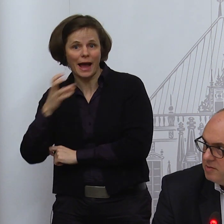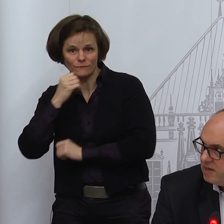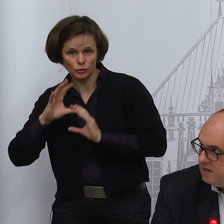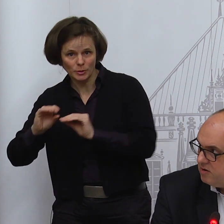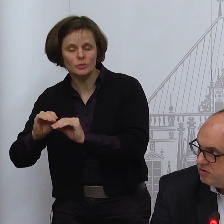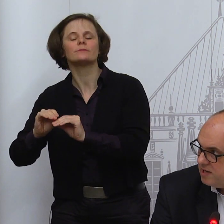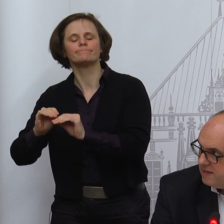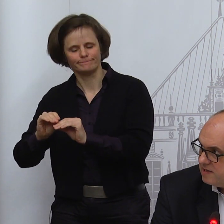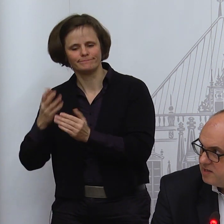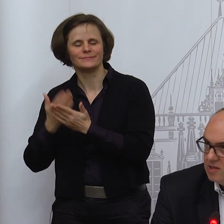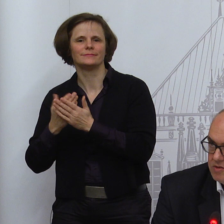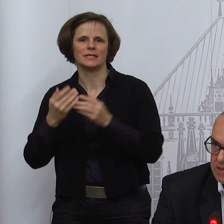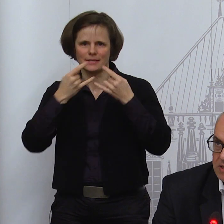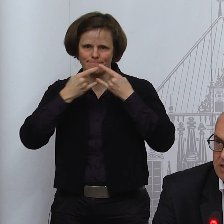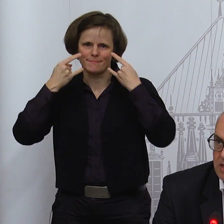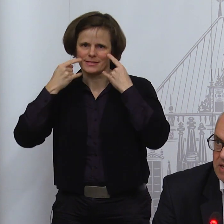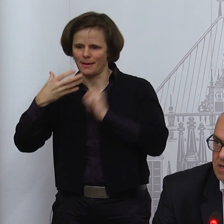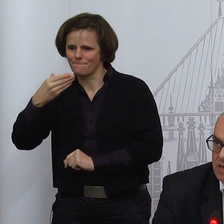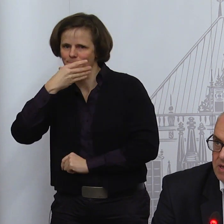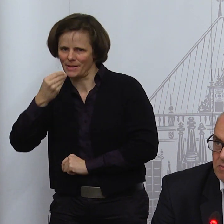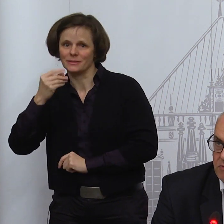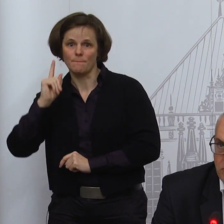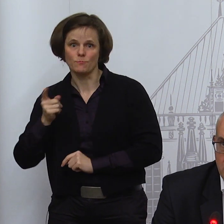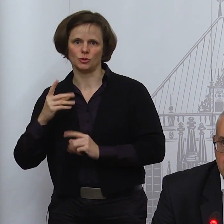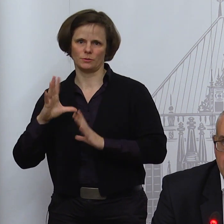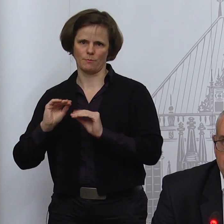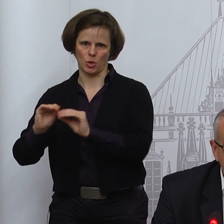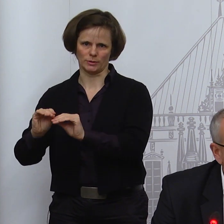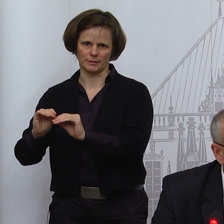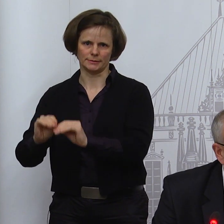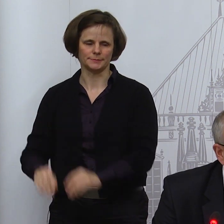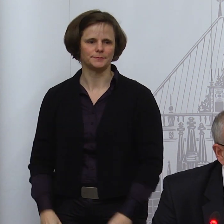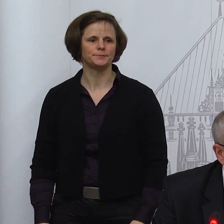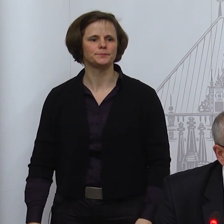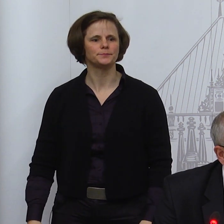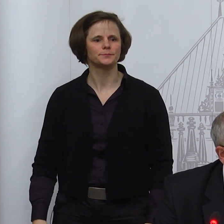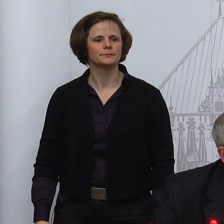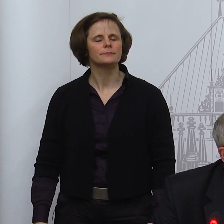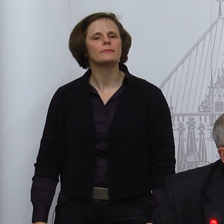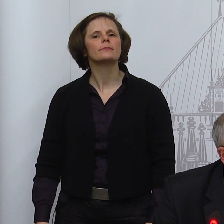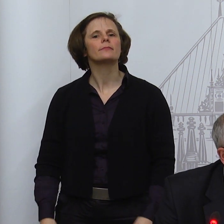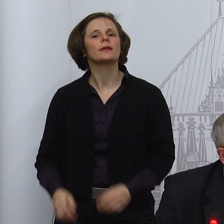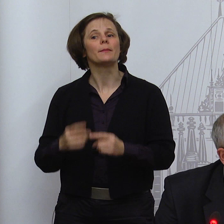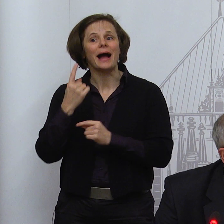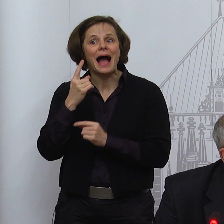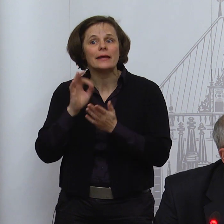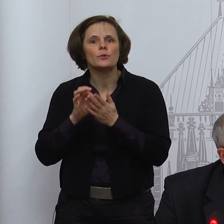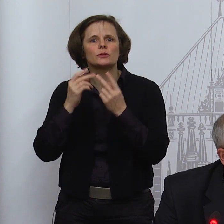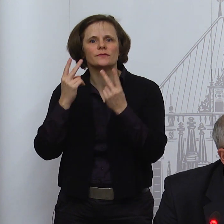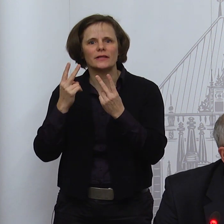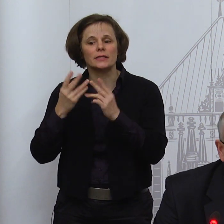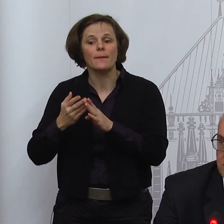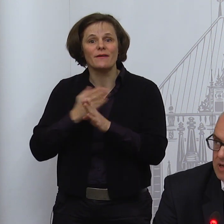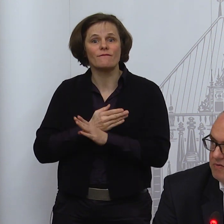Eins ist dabei klar und uns allen ganz, ganz wichtig. Bevor es eine Maskenpflicht gibt, muss sichergestellt sein, dass es genug